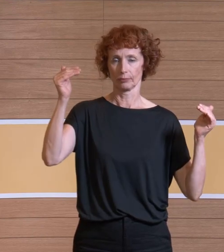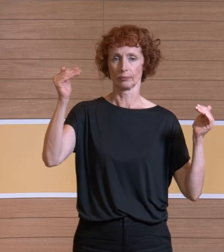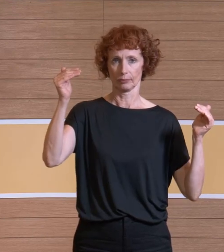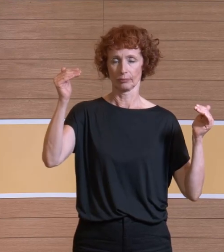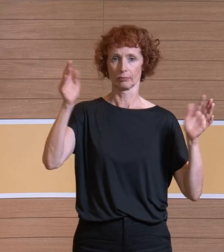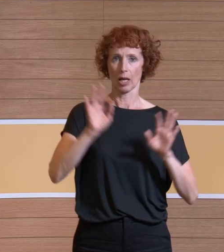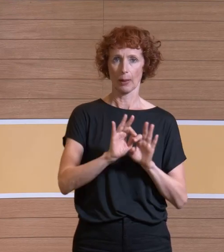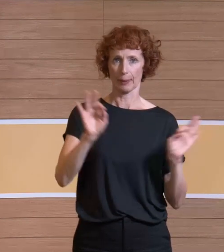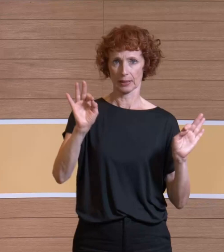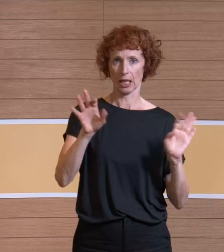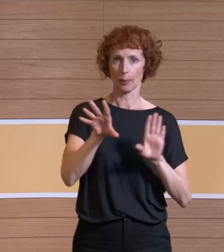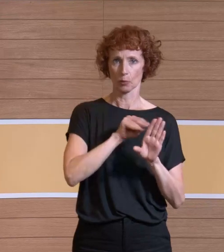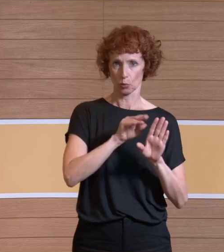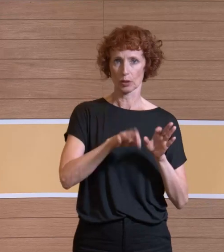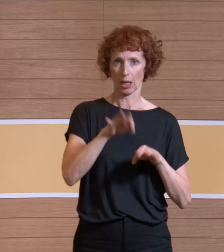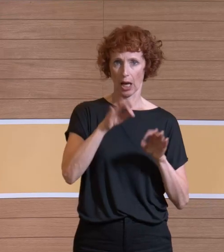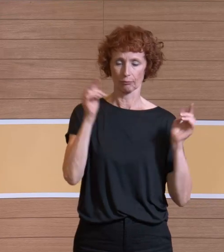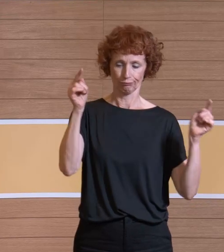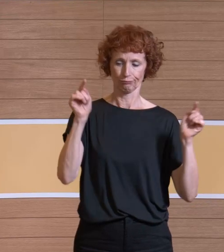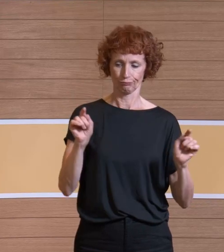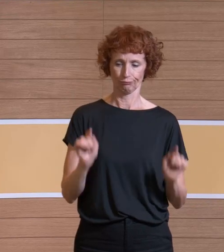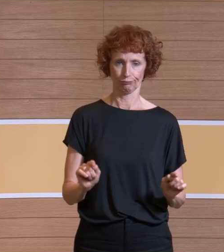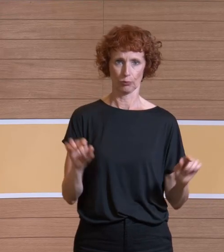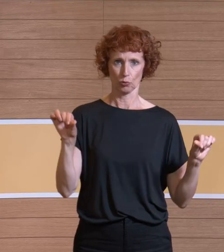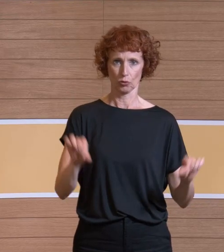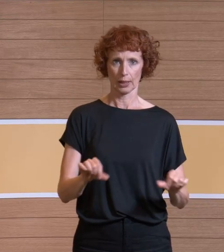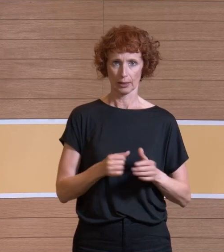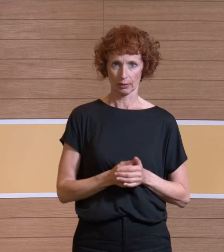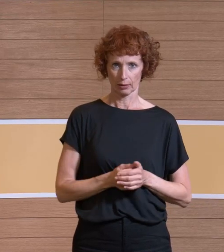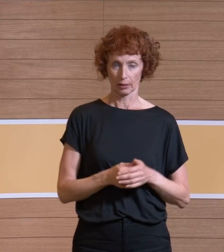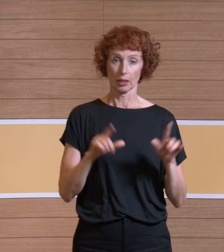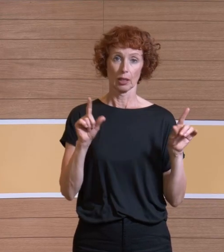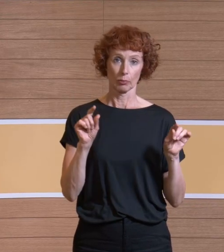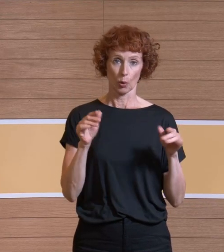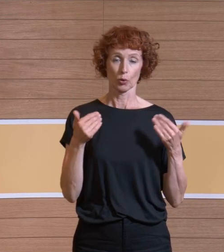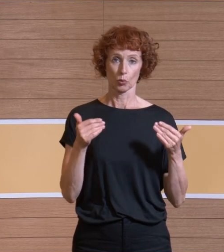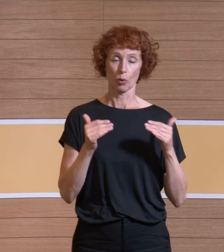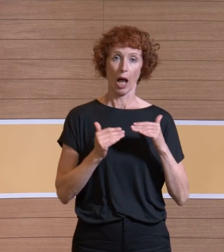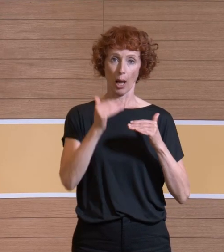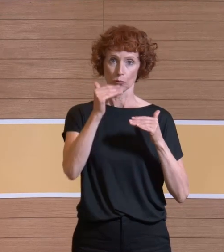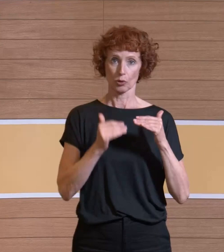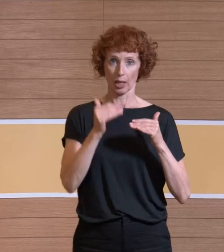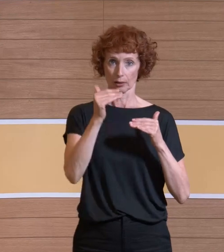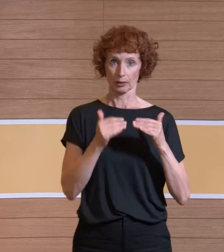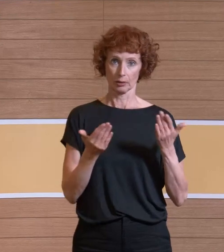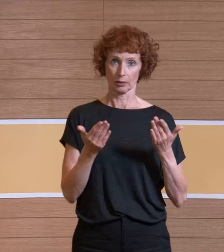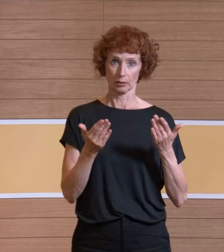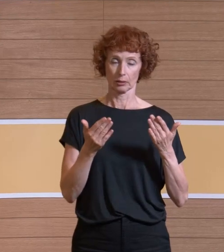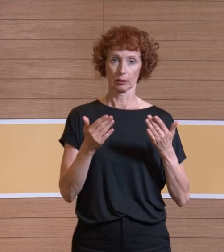Absorptionsgrad erzielt als die anderen Konstellationen. Und das bedeutet, der Abstand, zumindest so wie wir es untersucht haben, zwischen